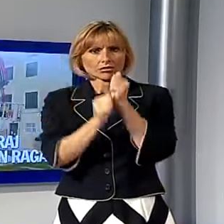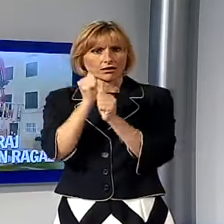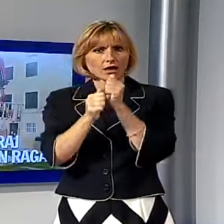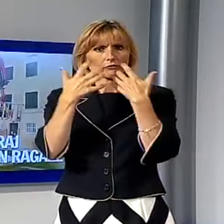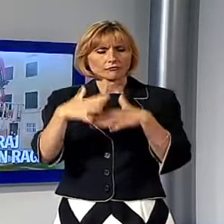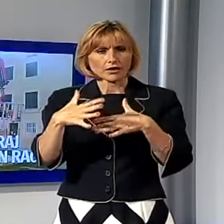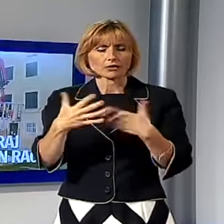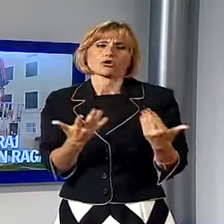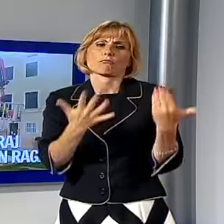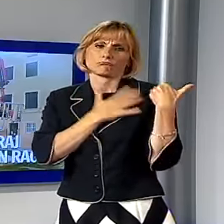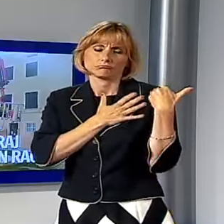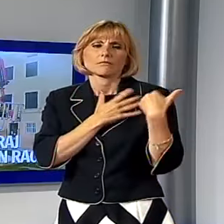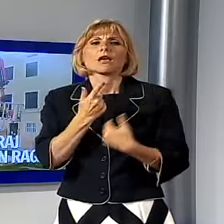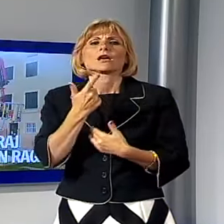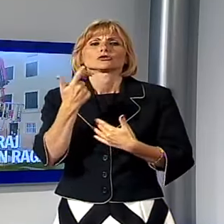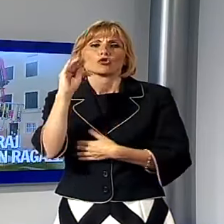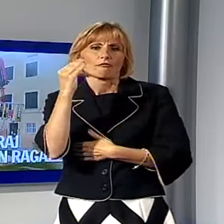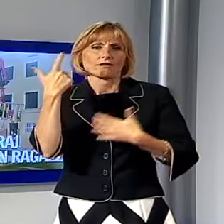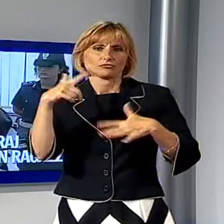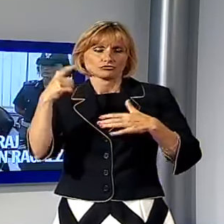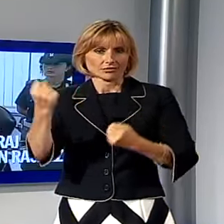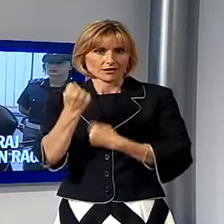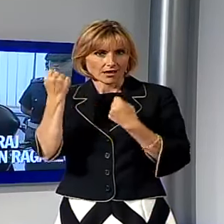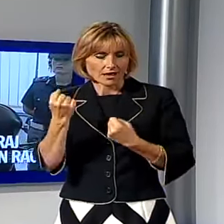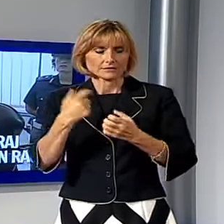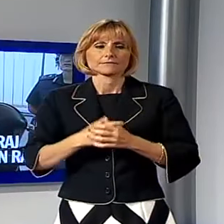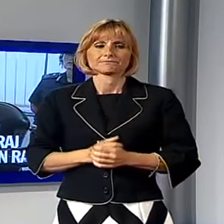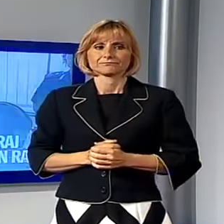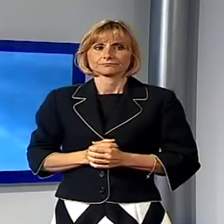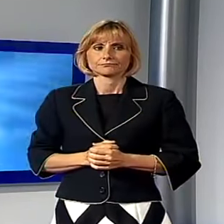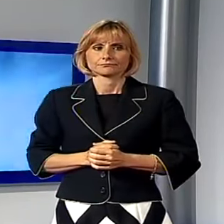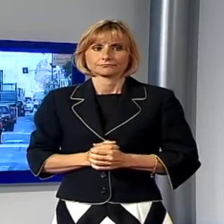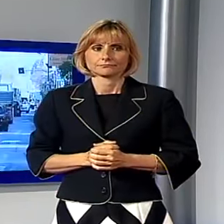individuato il responsabile del vandalismo ai danni del centauro.